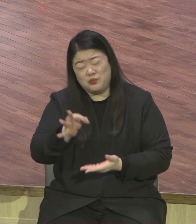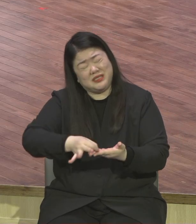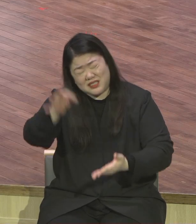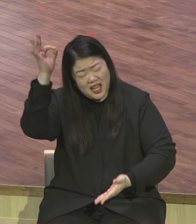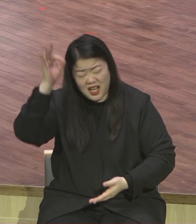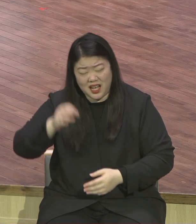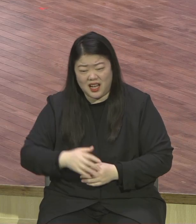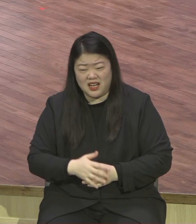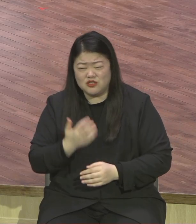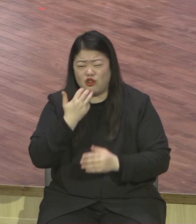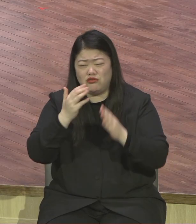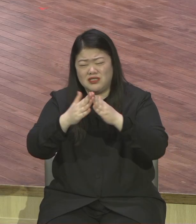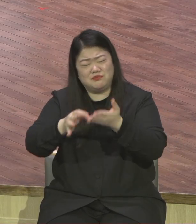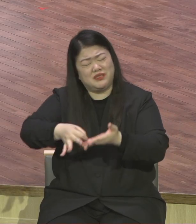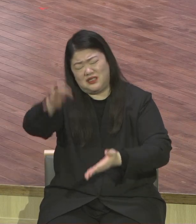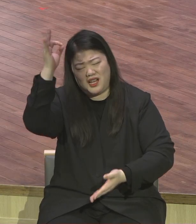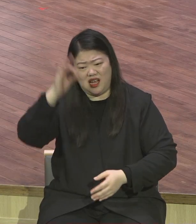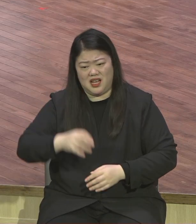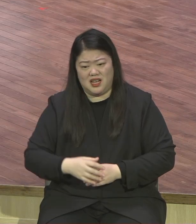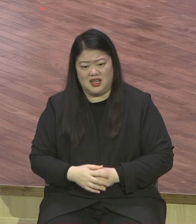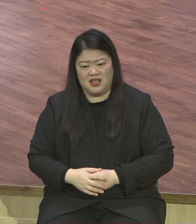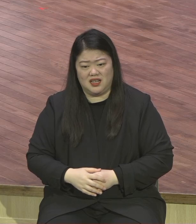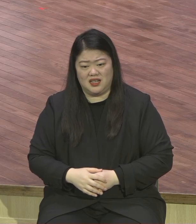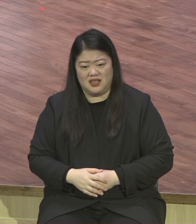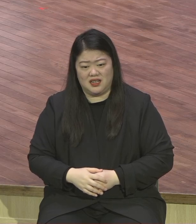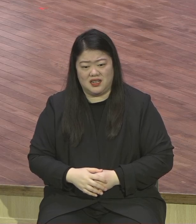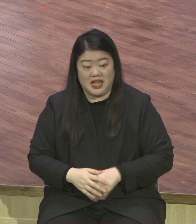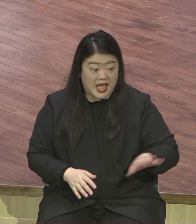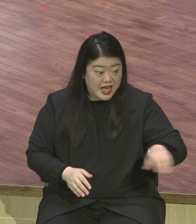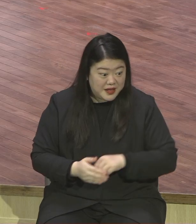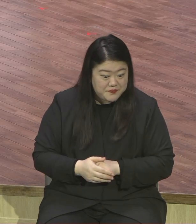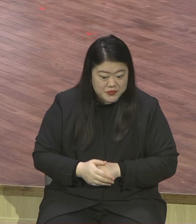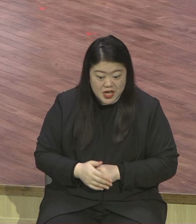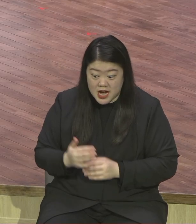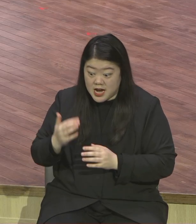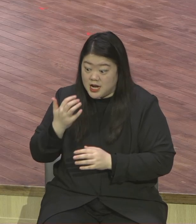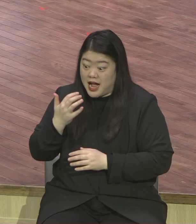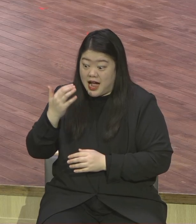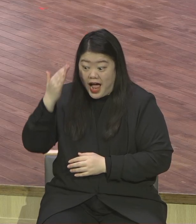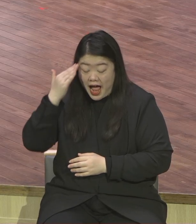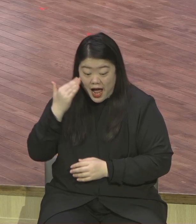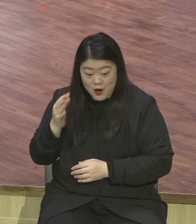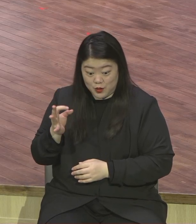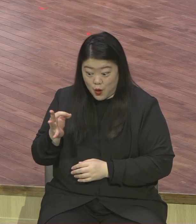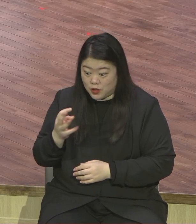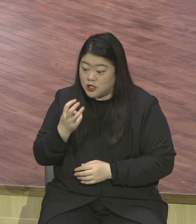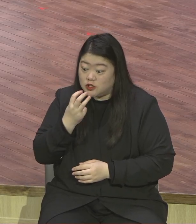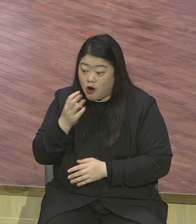성교직 가면요 대글같은 집에도 살 수 있어 500분만 주면 방 10칸짜리